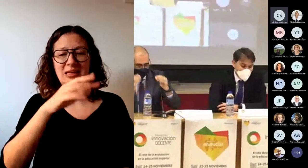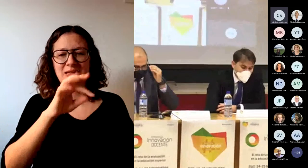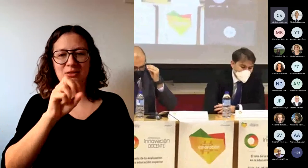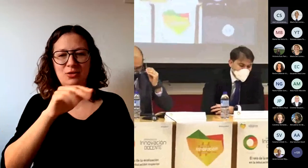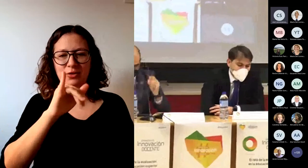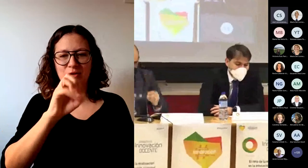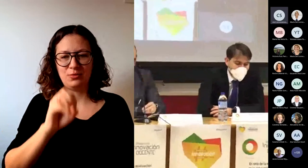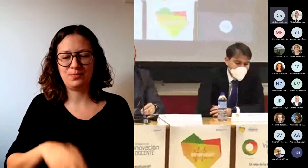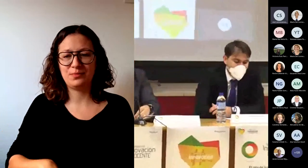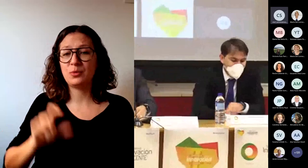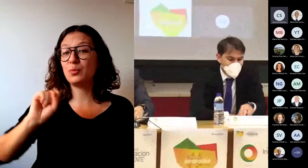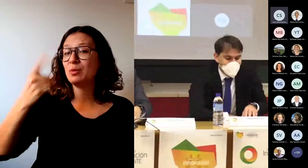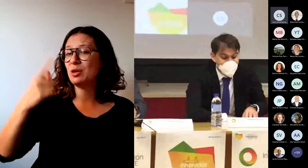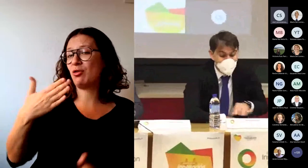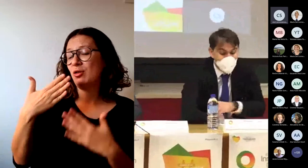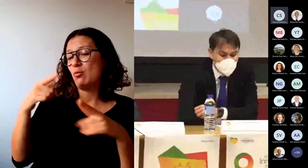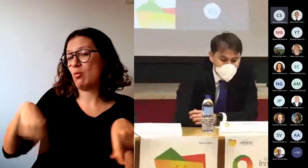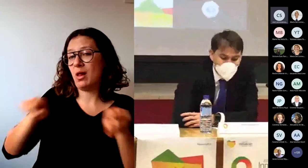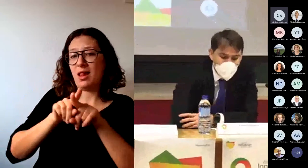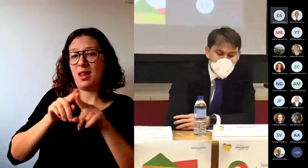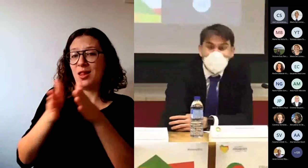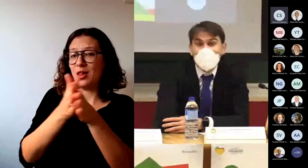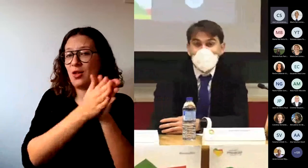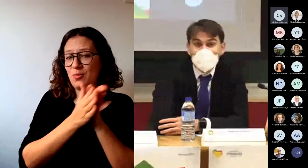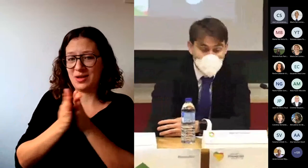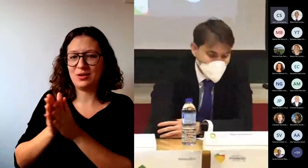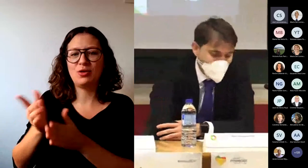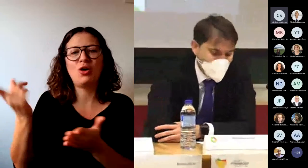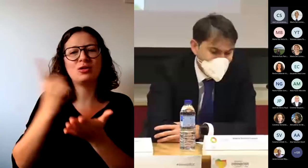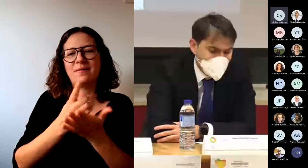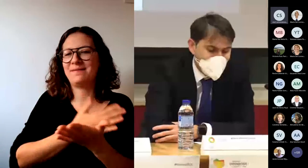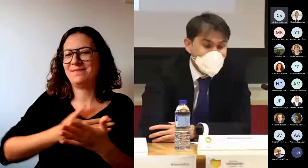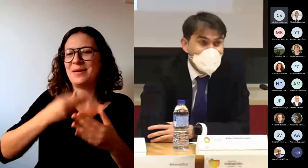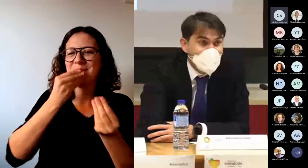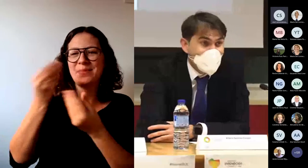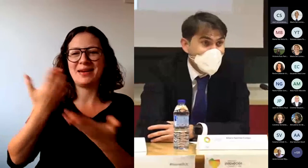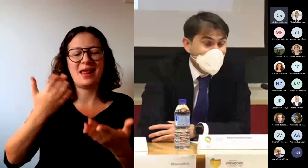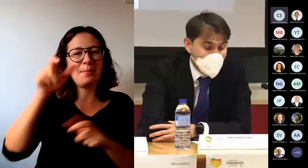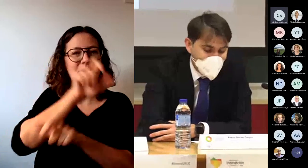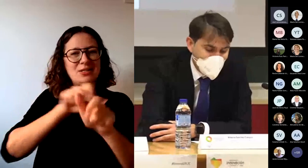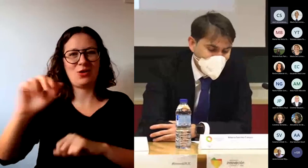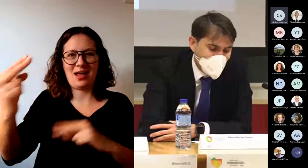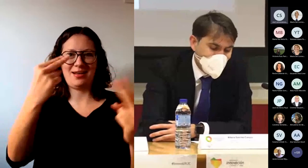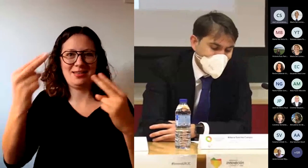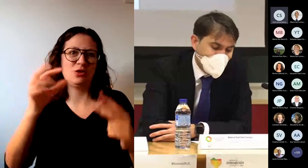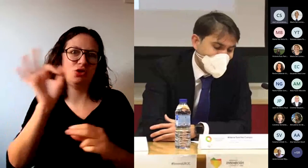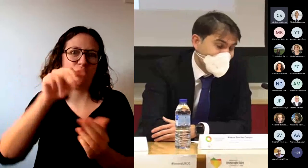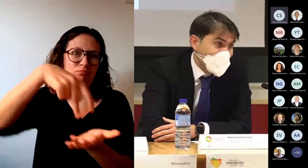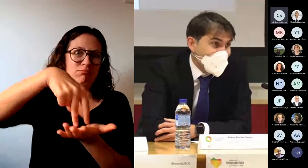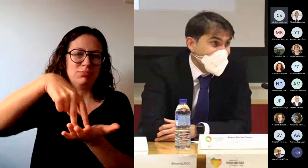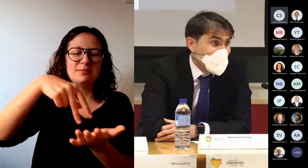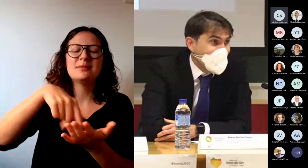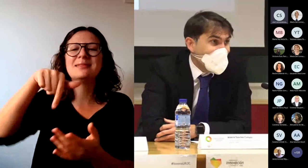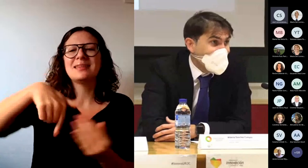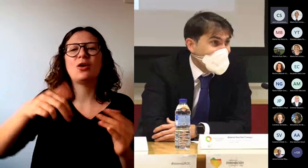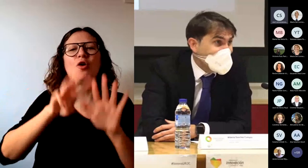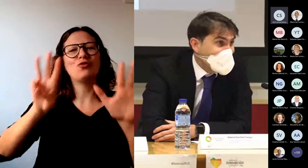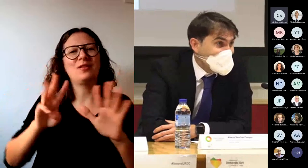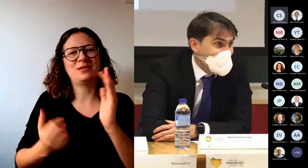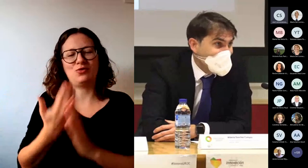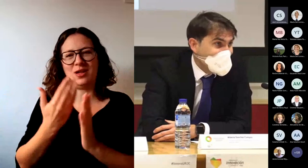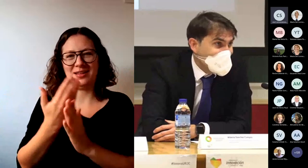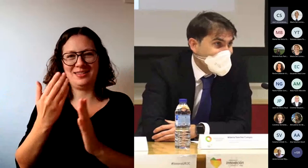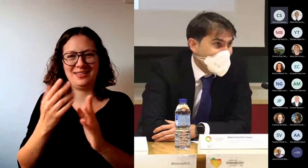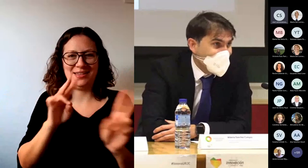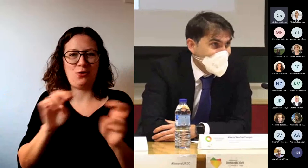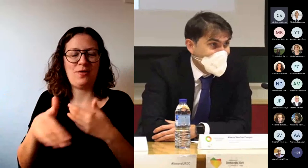igual que mis compañeros, dar una vez más la bienvenida a todas las personas en estas octavas jornadas de innovación docente. Unas jornadas, como